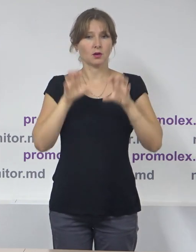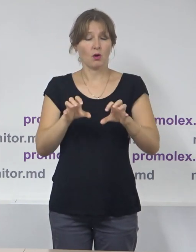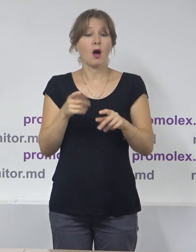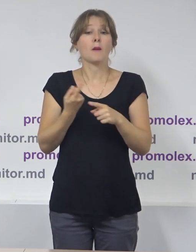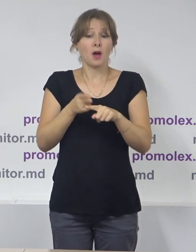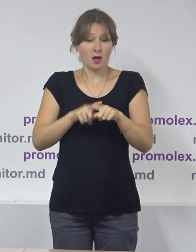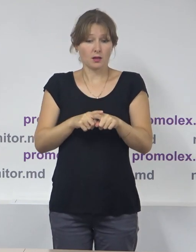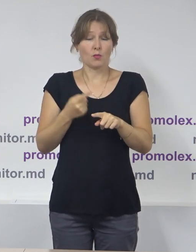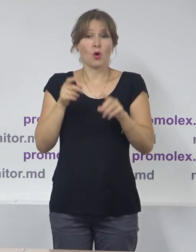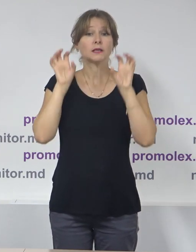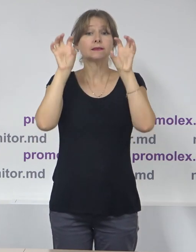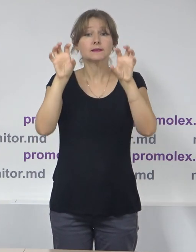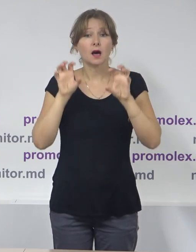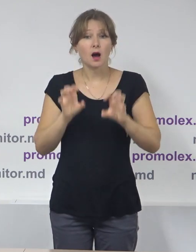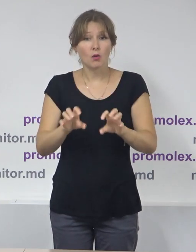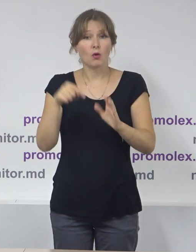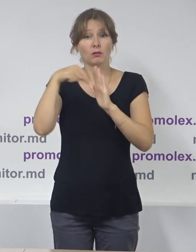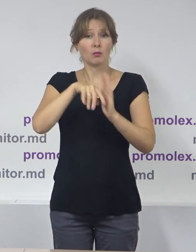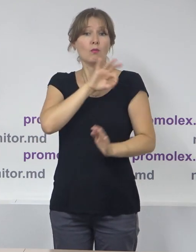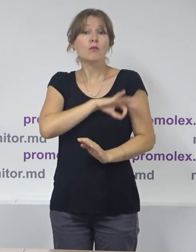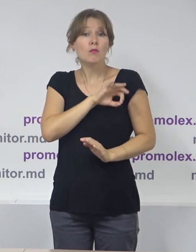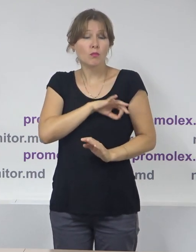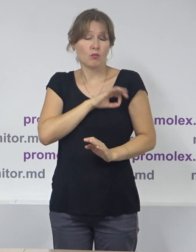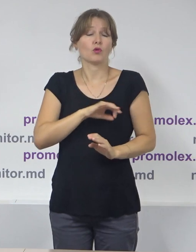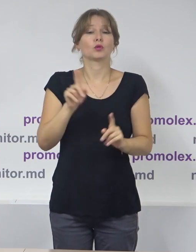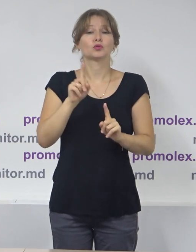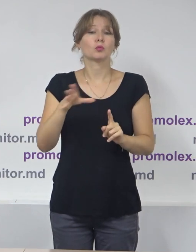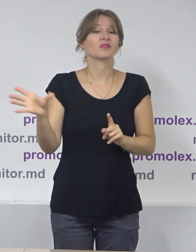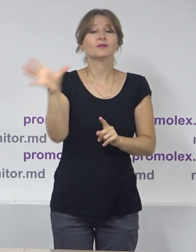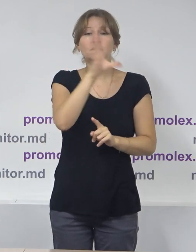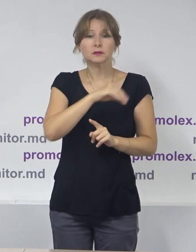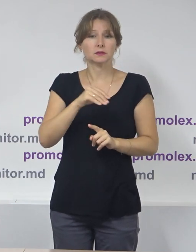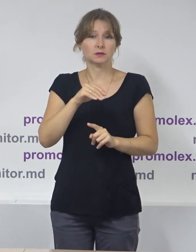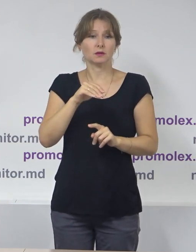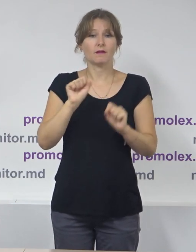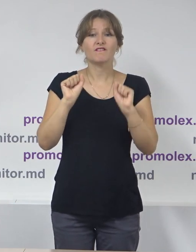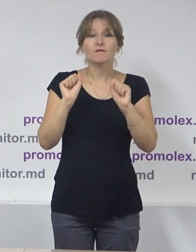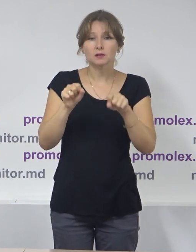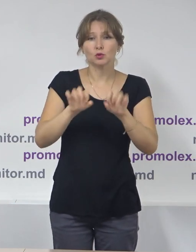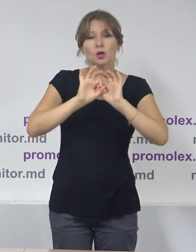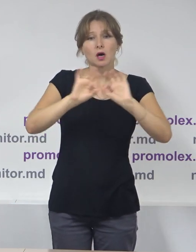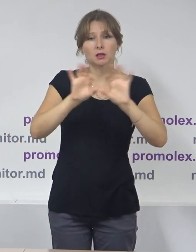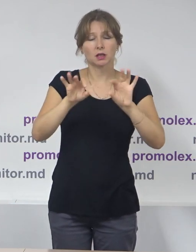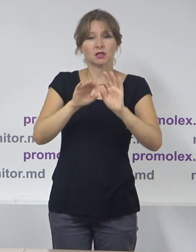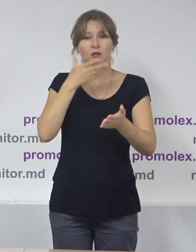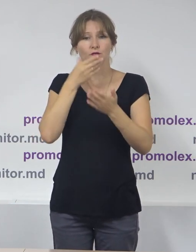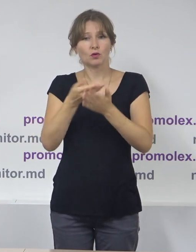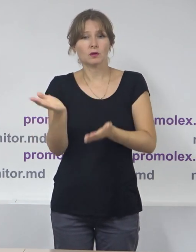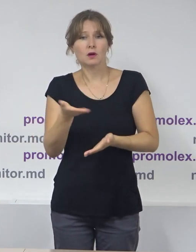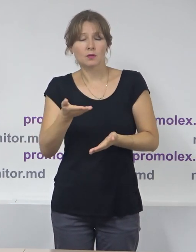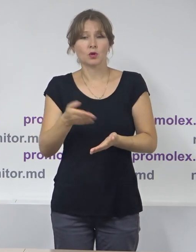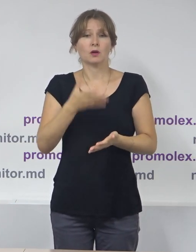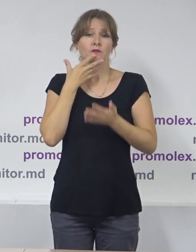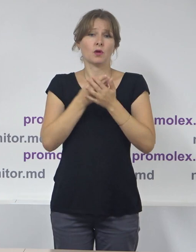benefice urmărind soluționarea problemelor reflectate anterior în rapoartele emisiunilor de monitorizare atât a observatorilor